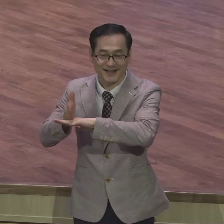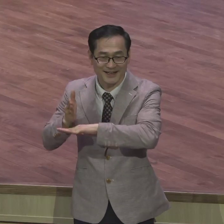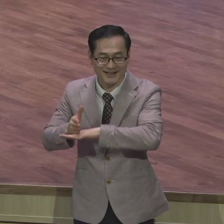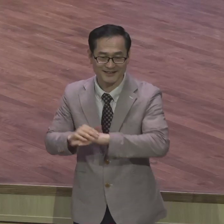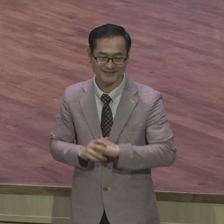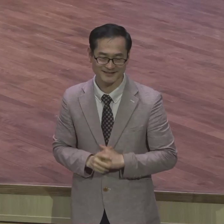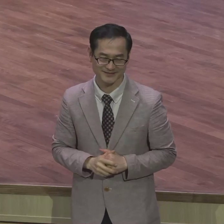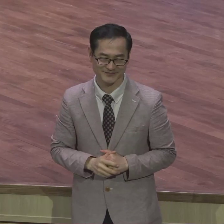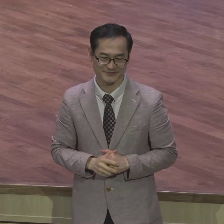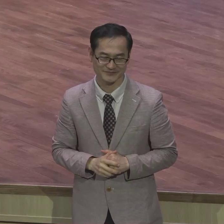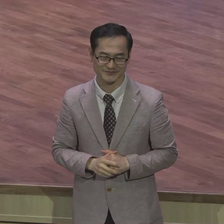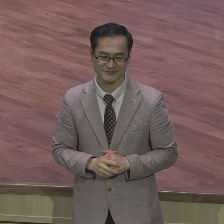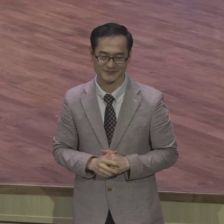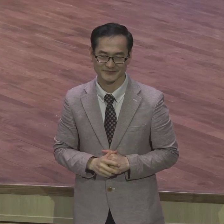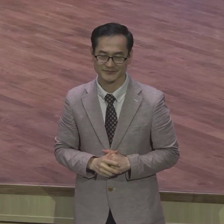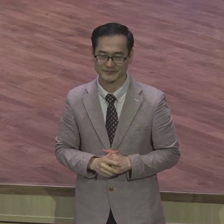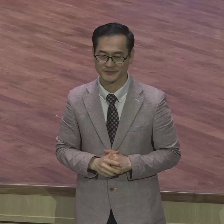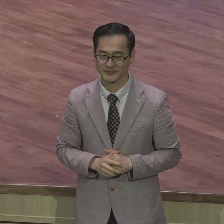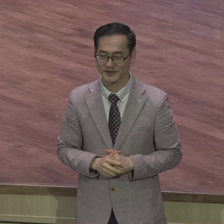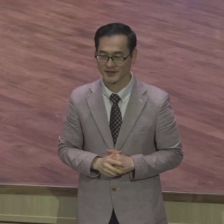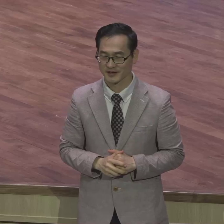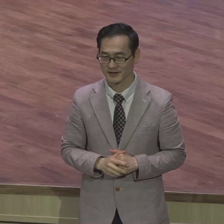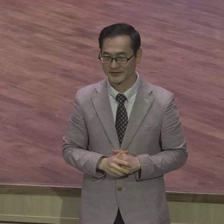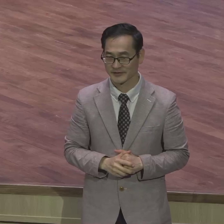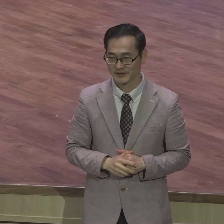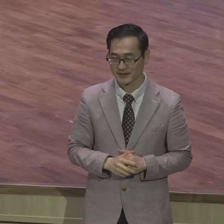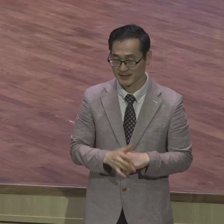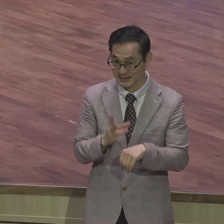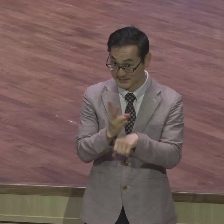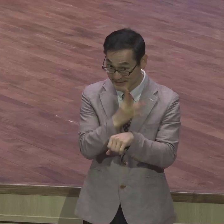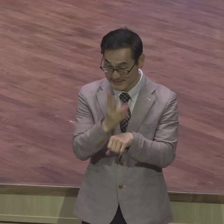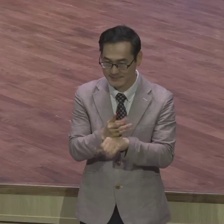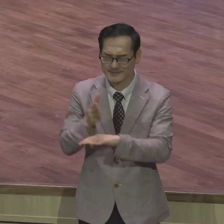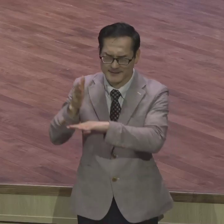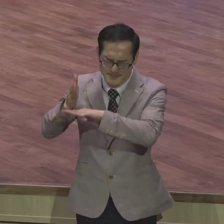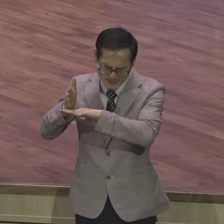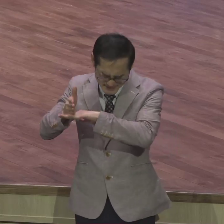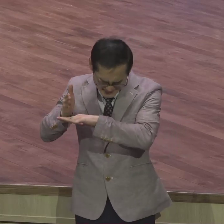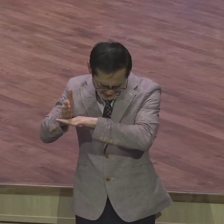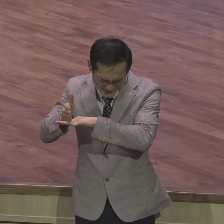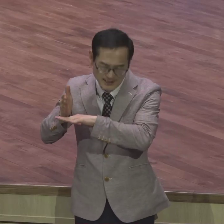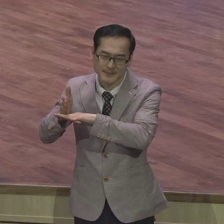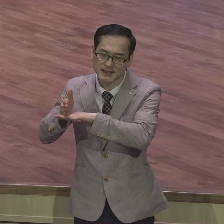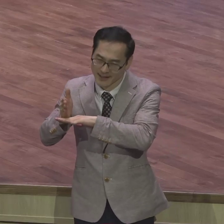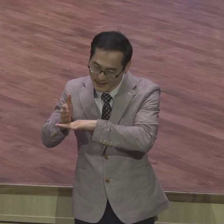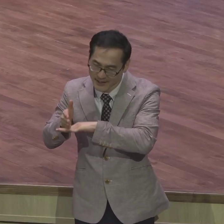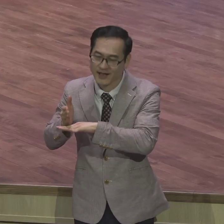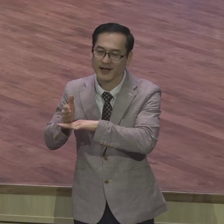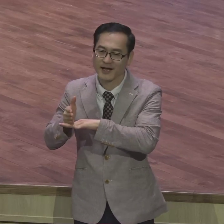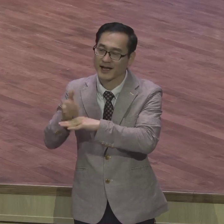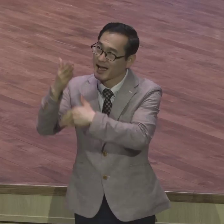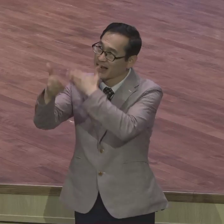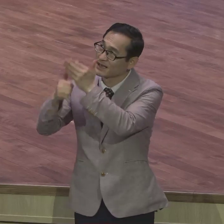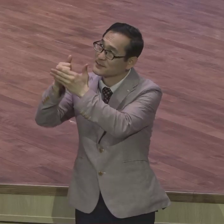정말로 여러분 24시 감사하면서 약속의 자녀의 특권을